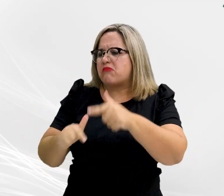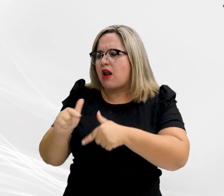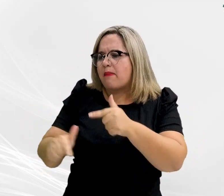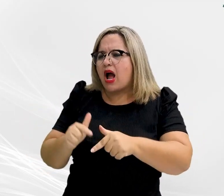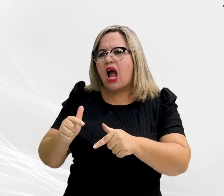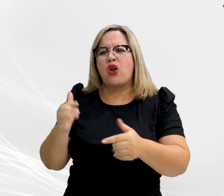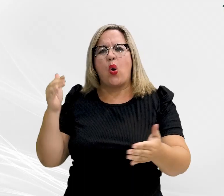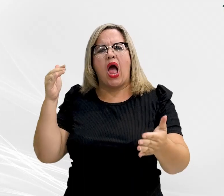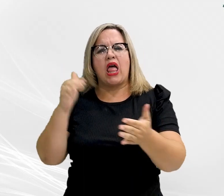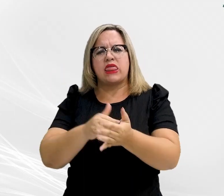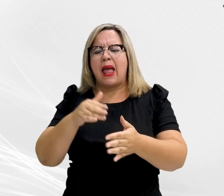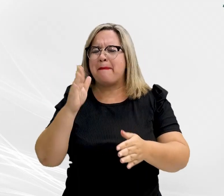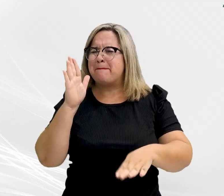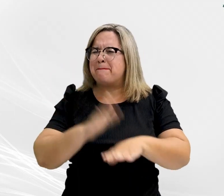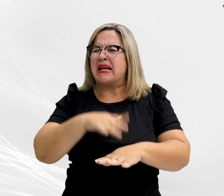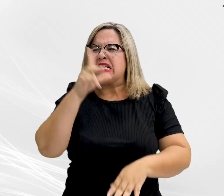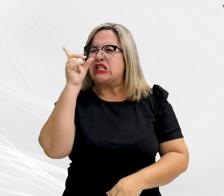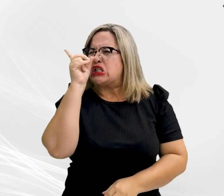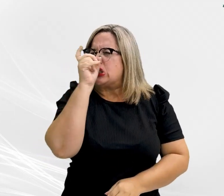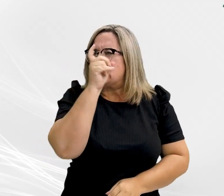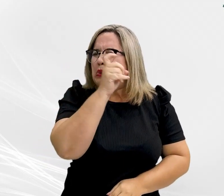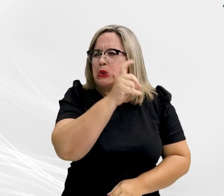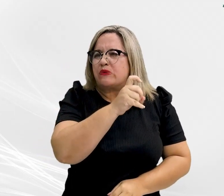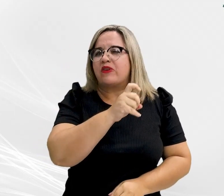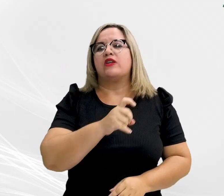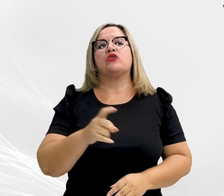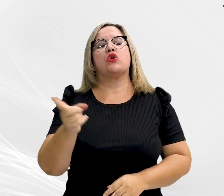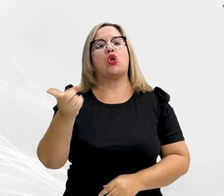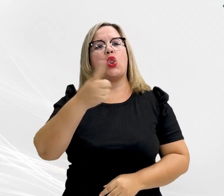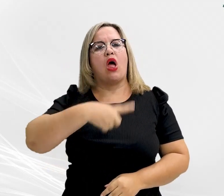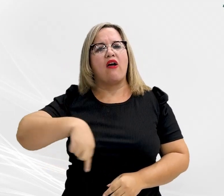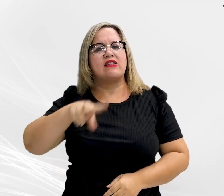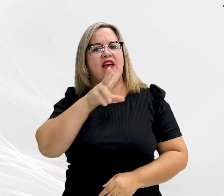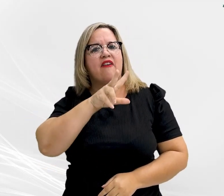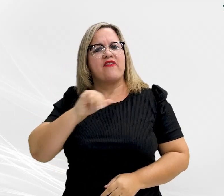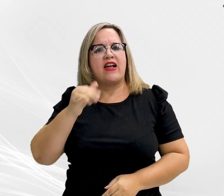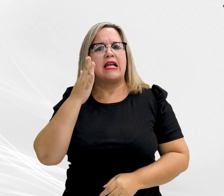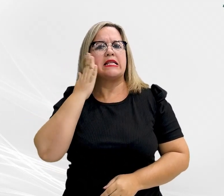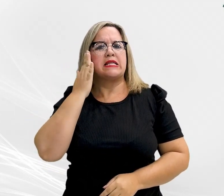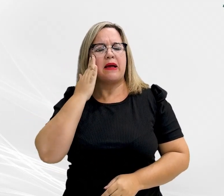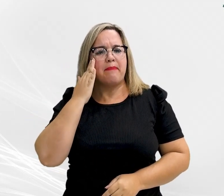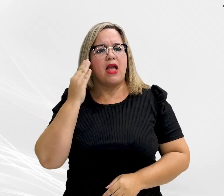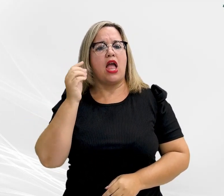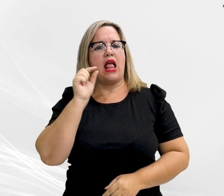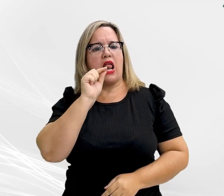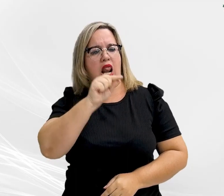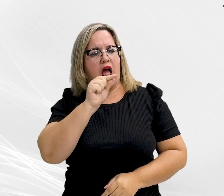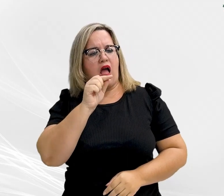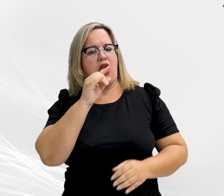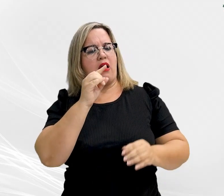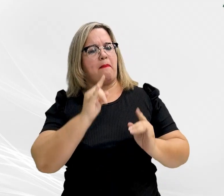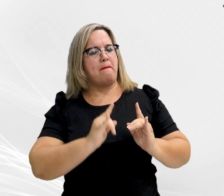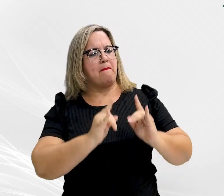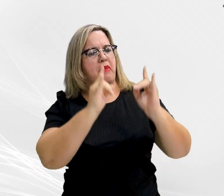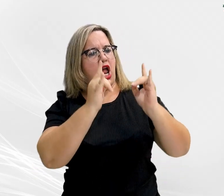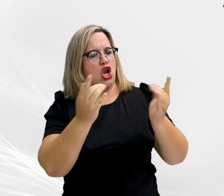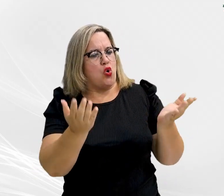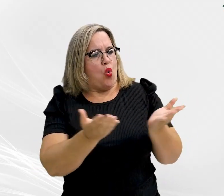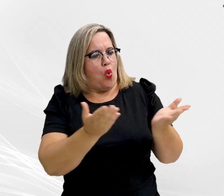visão gerencial, teremos condições de saber o que efetivamente a instituição precisa hoje e